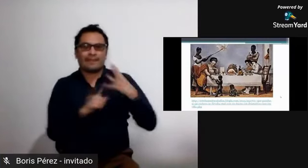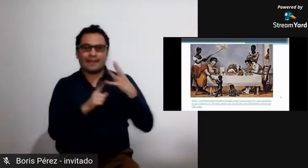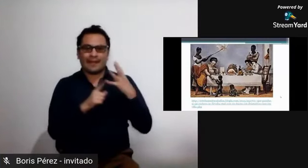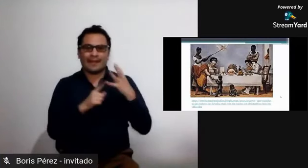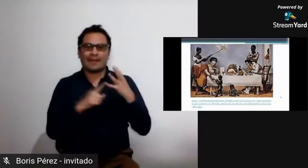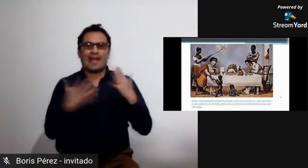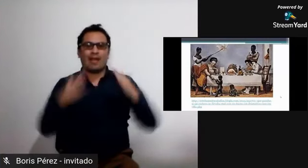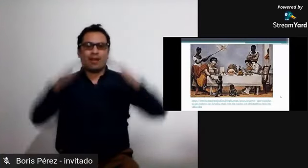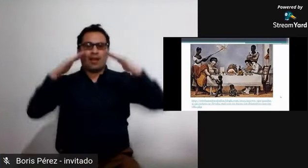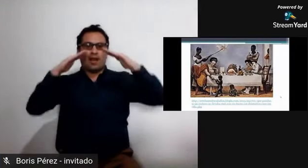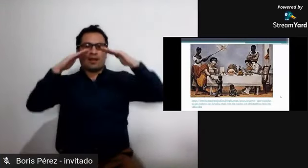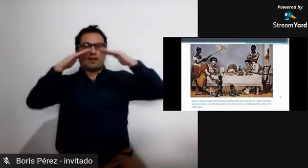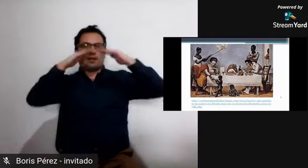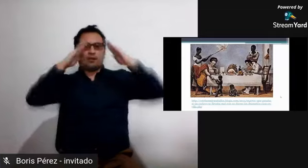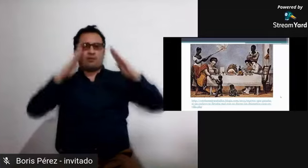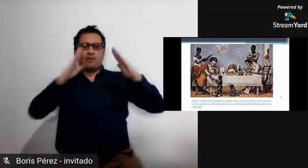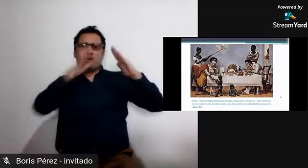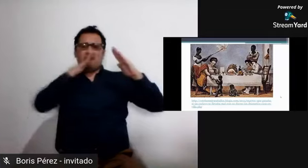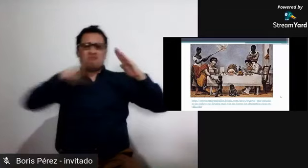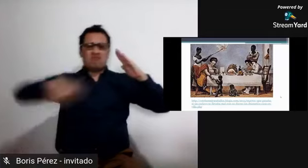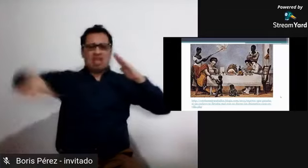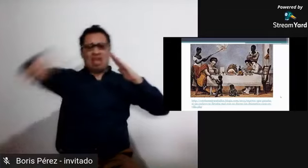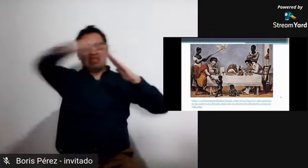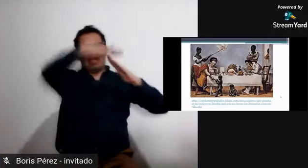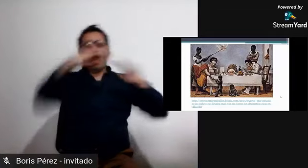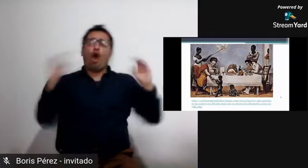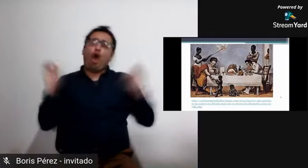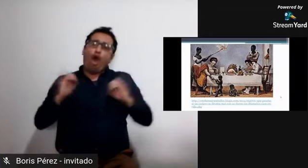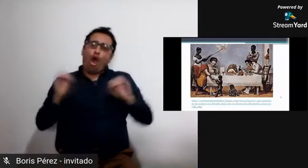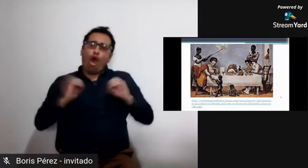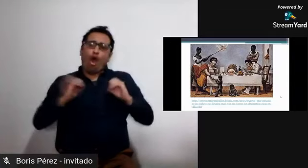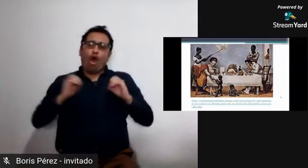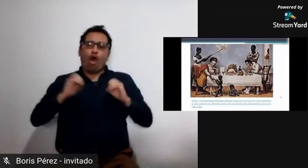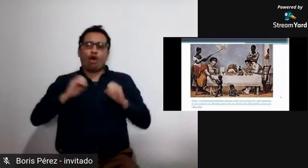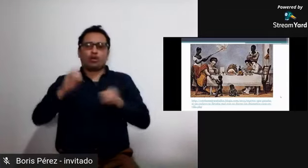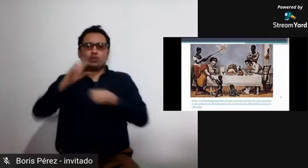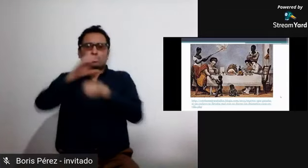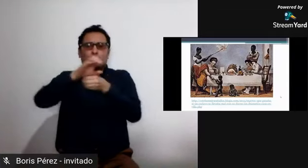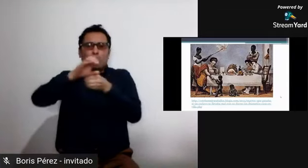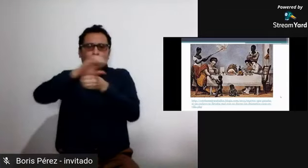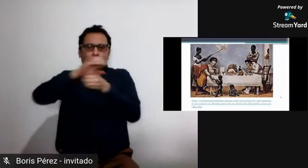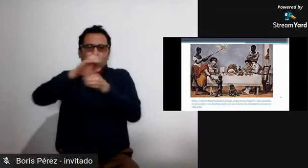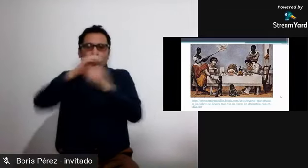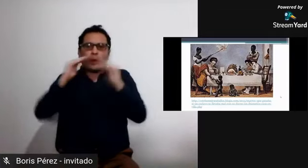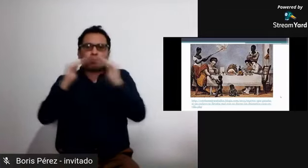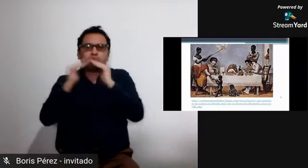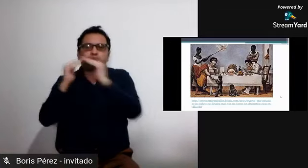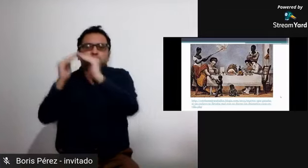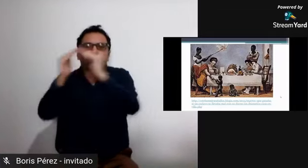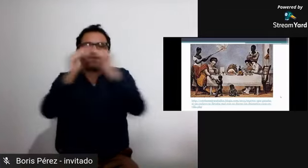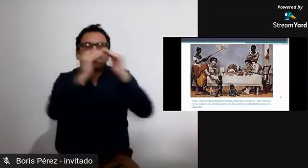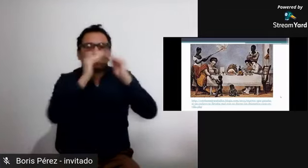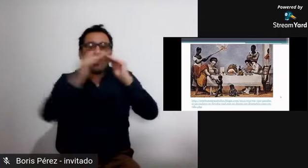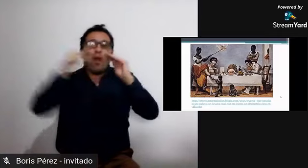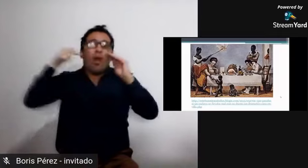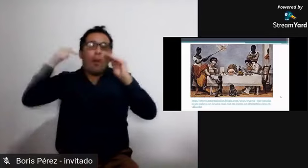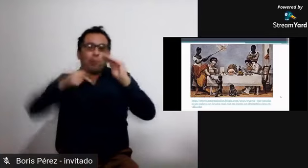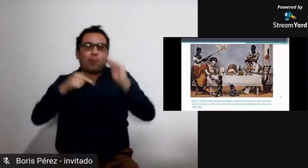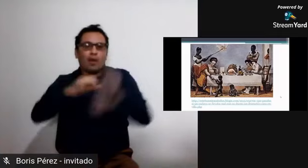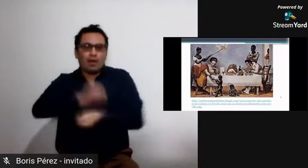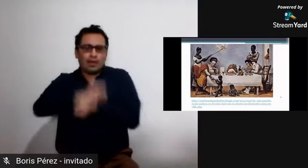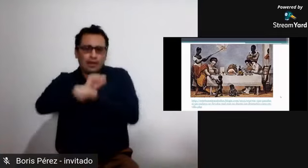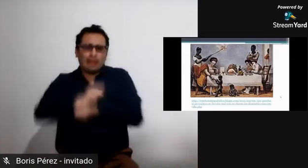esta era otra de las labores si a ayudar a colaborar en las labores del hogar